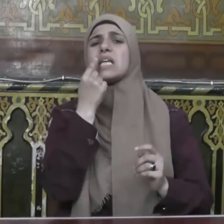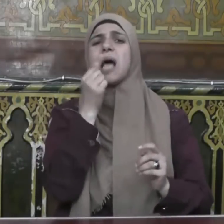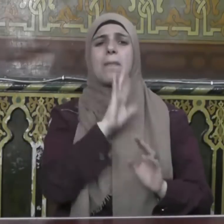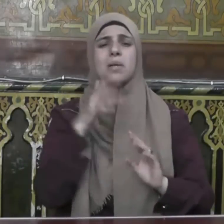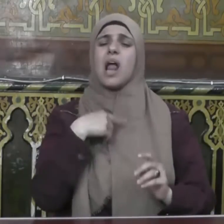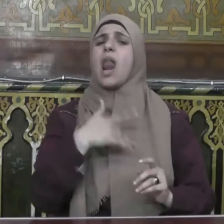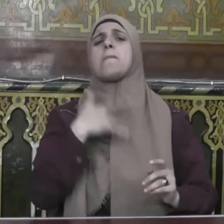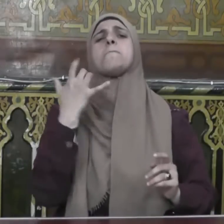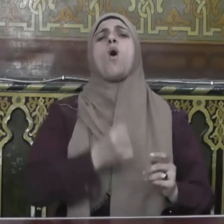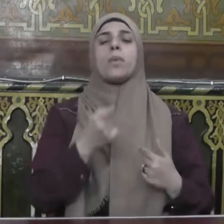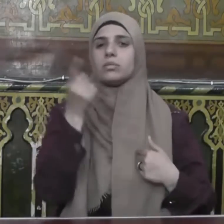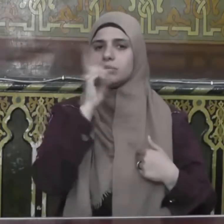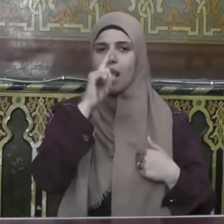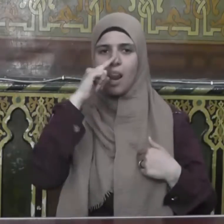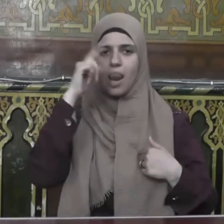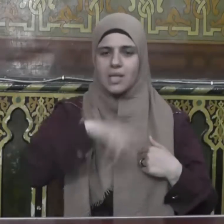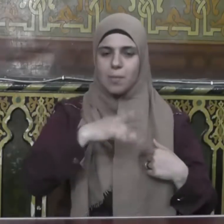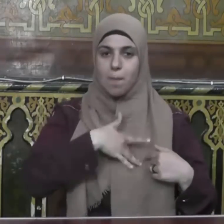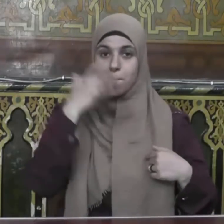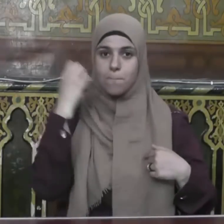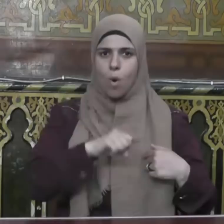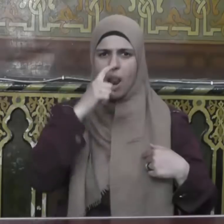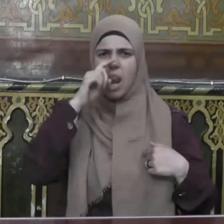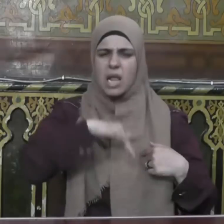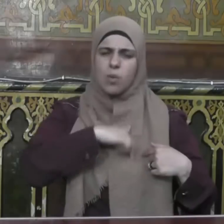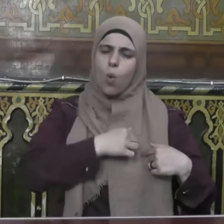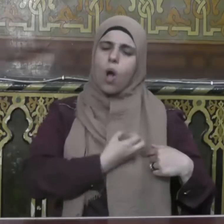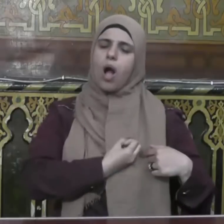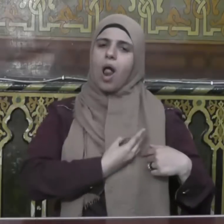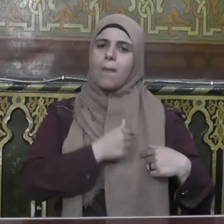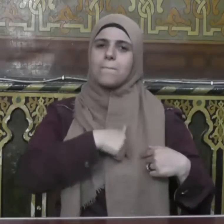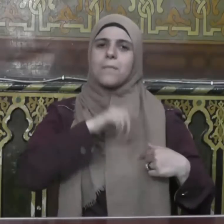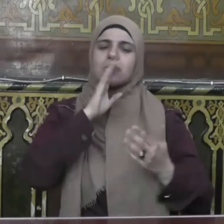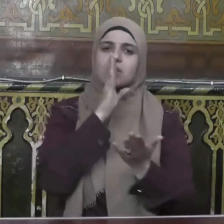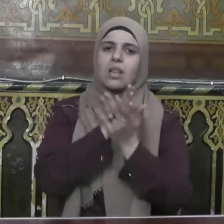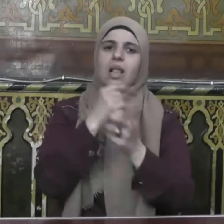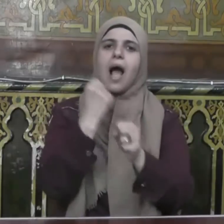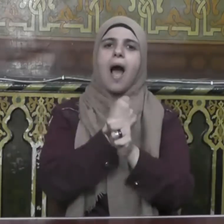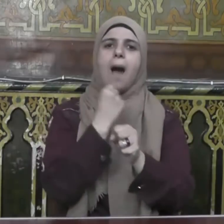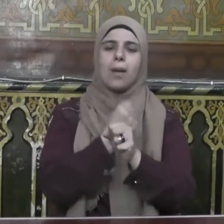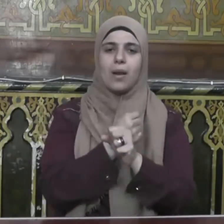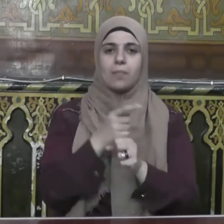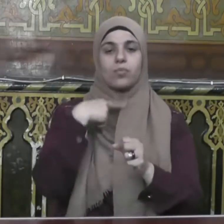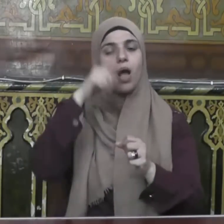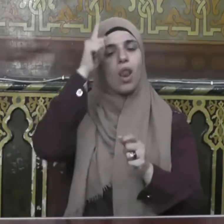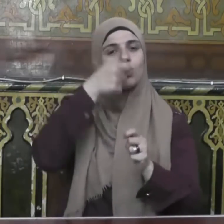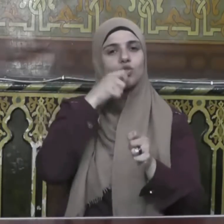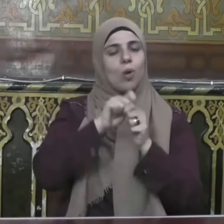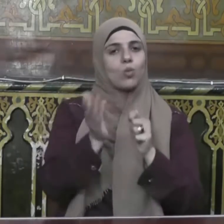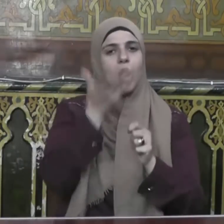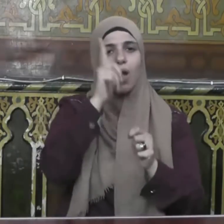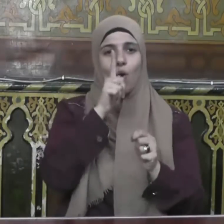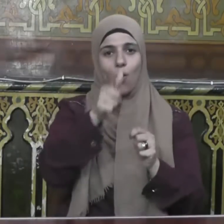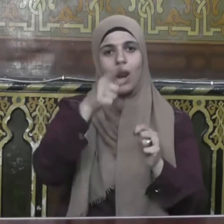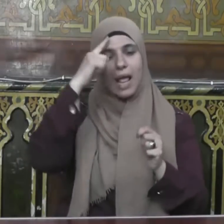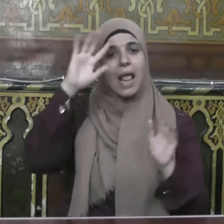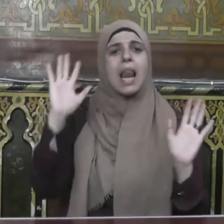ولكن الإيمان ما وقر في القلب وصدقه العمل يقول سبحانه إنما المؤمنون